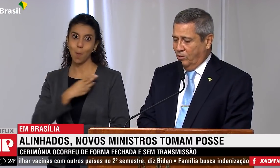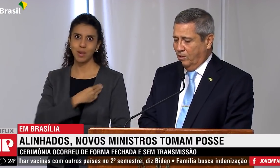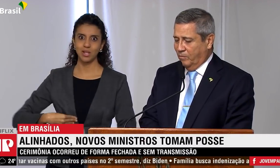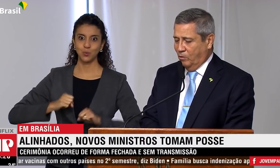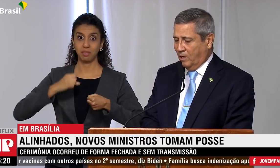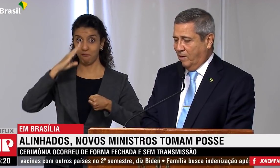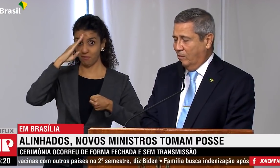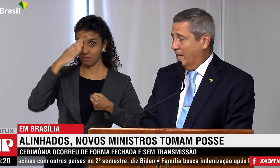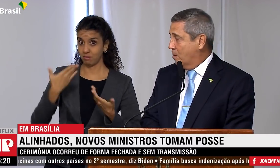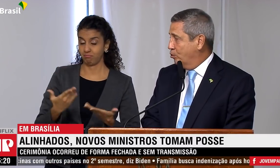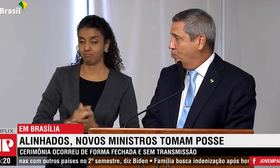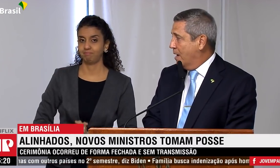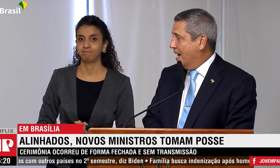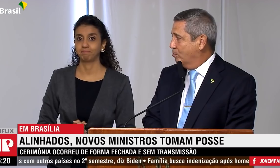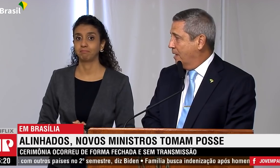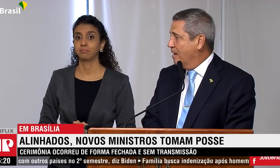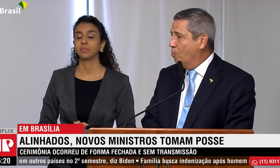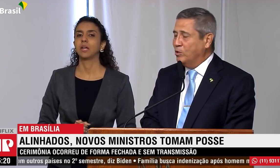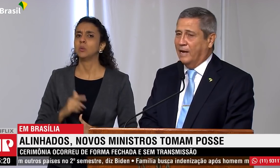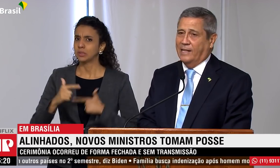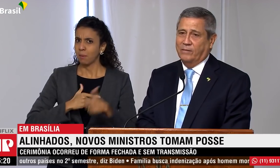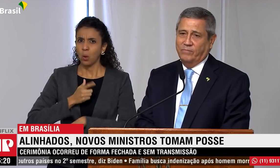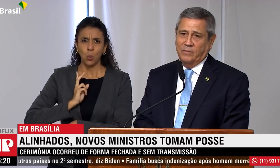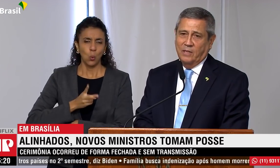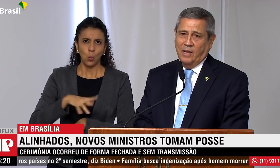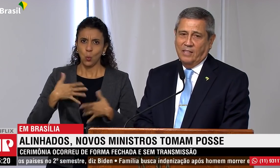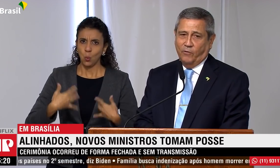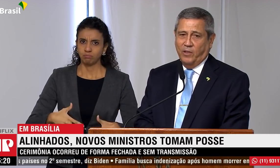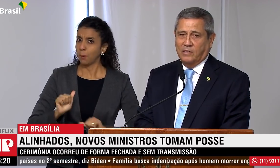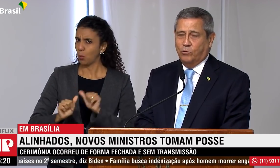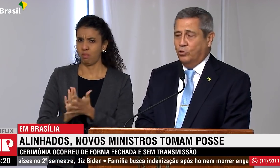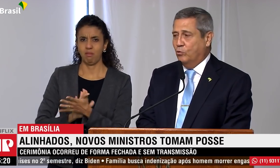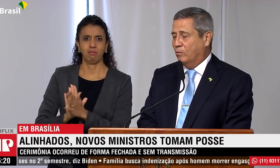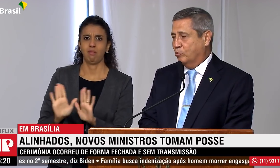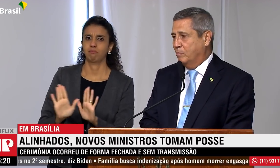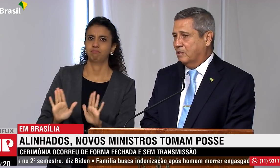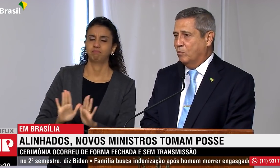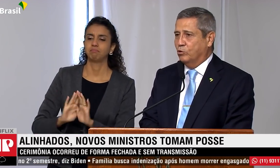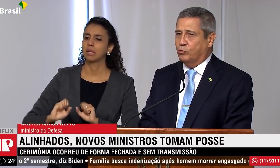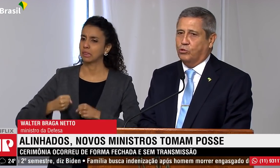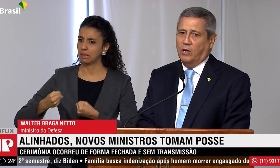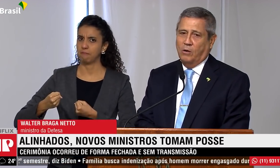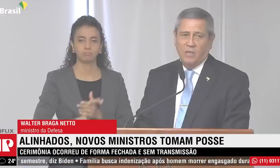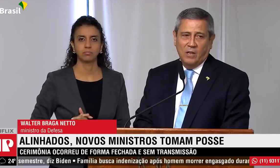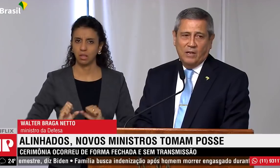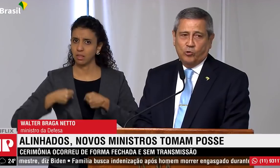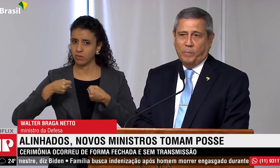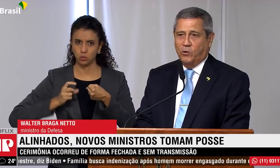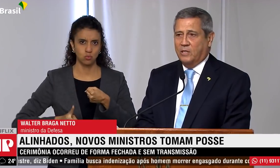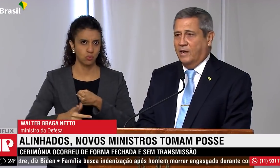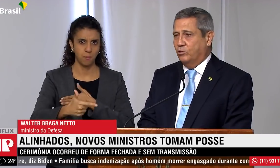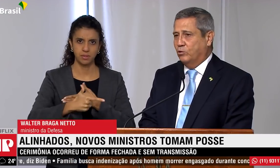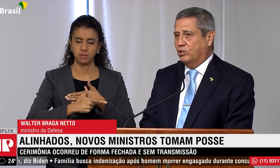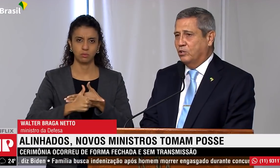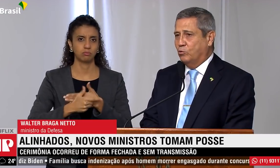combate à pandemia. O trabalho lá continua árduo, ele não muda nada. A defesa continua com a sua missão constitucional. Na